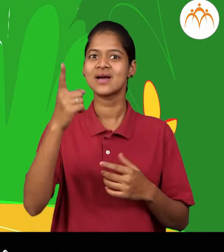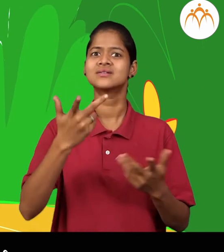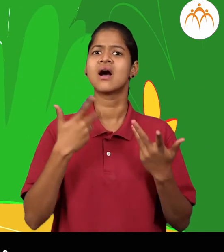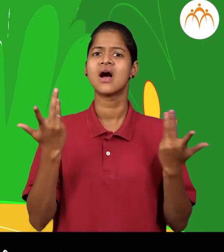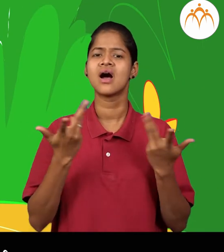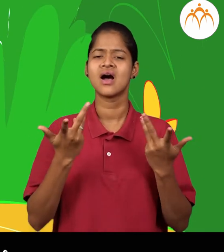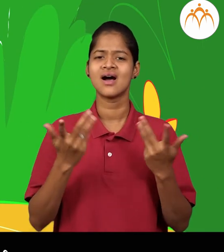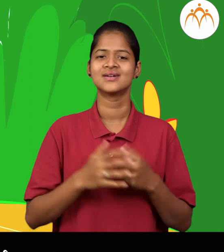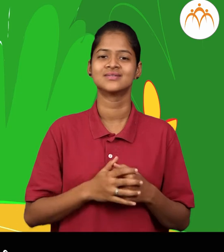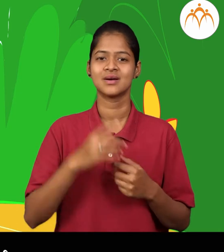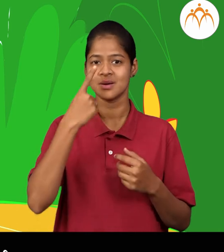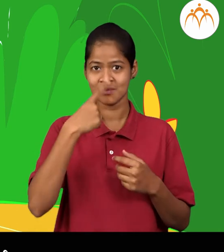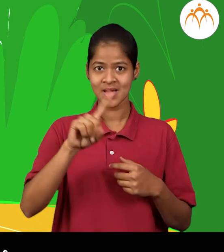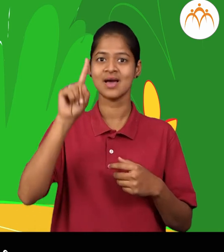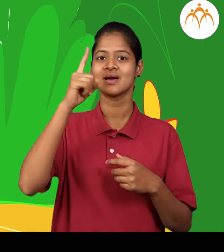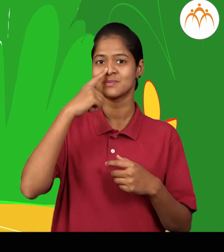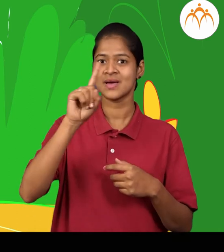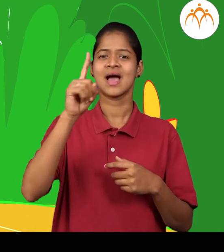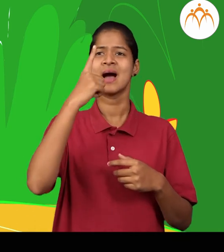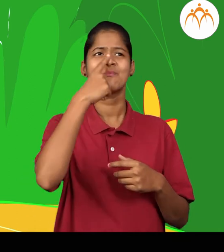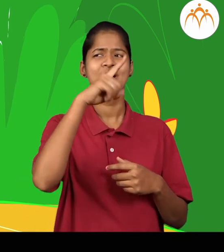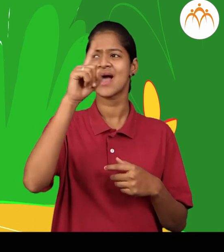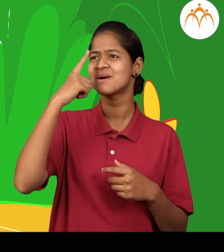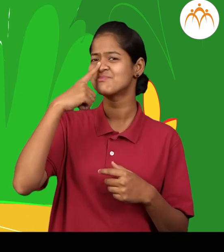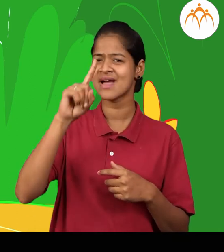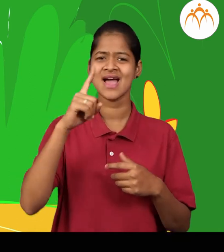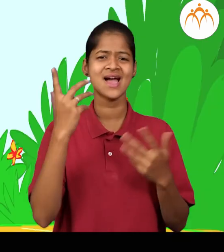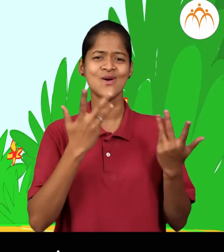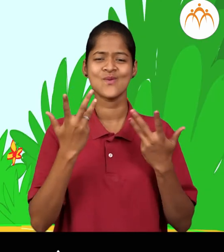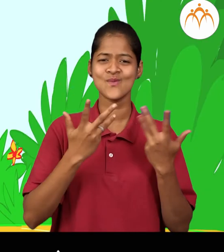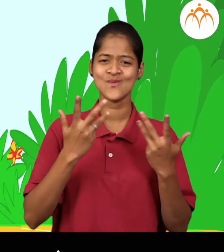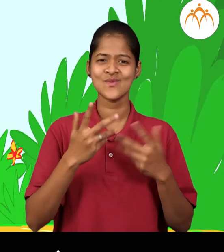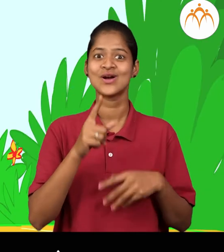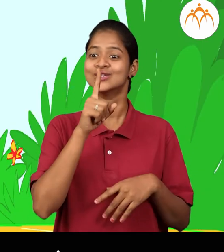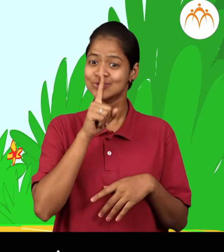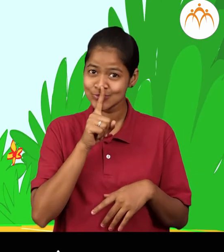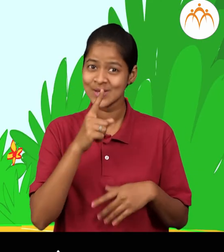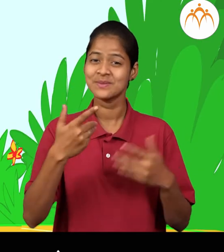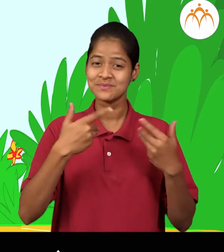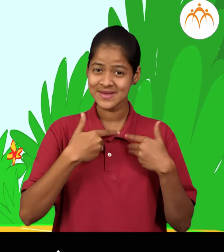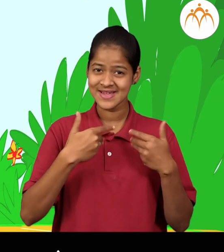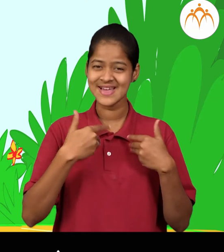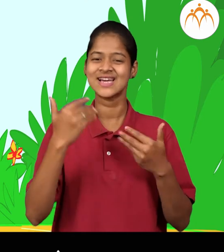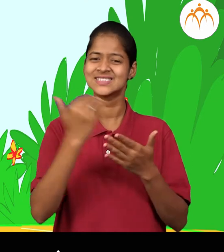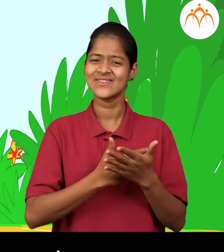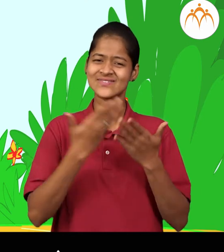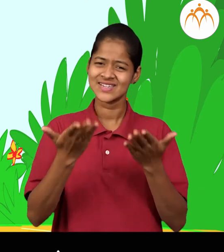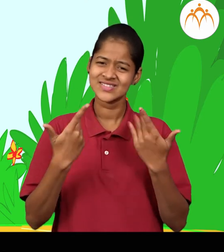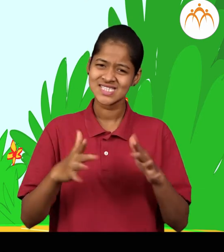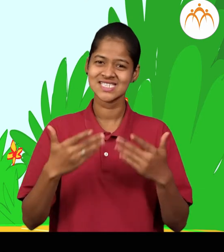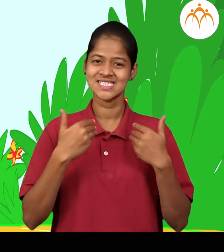माझी आई कुठे आई आई आई श्श्श मी श्थ तुलया वाचो हुला